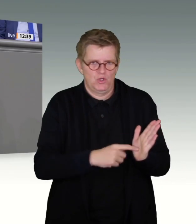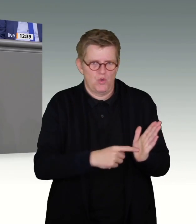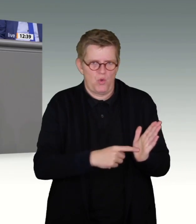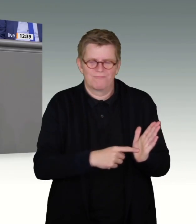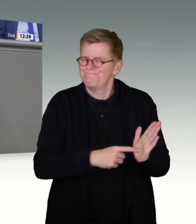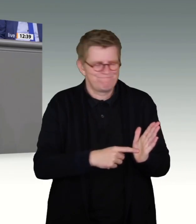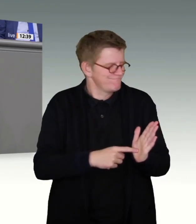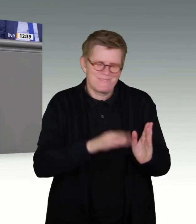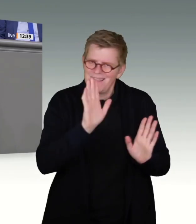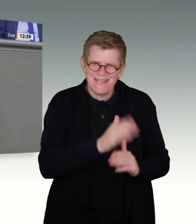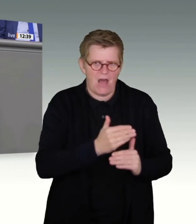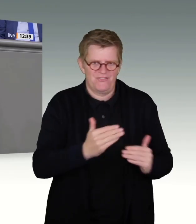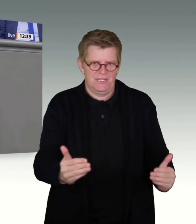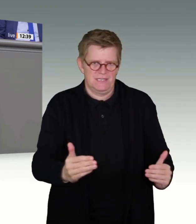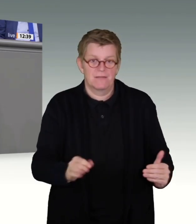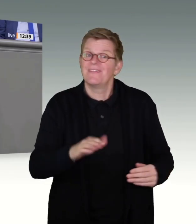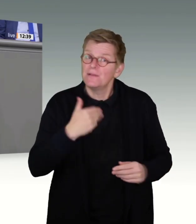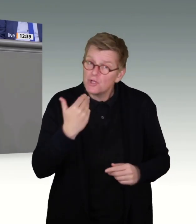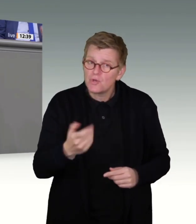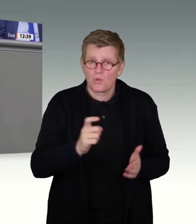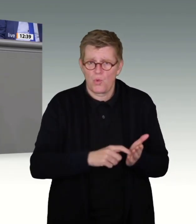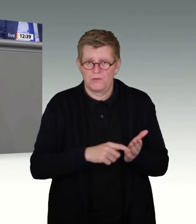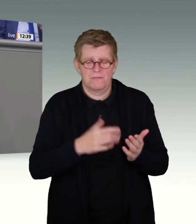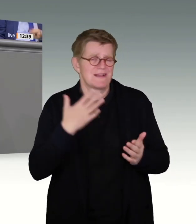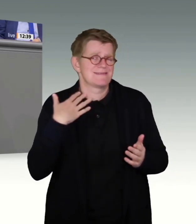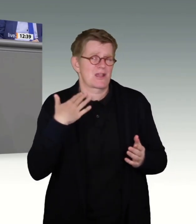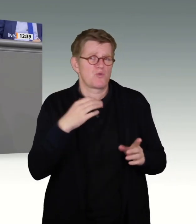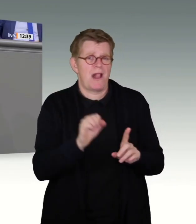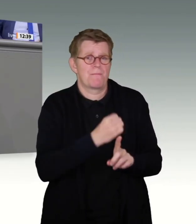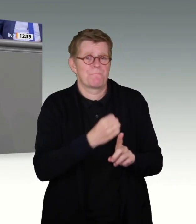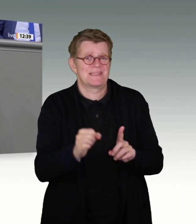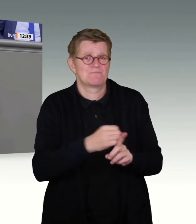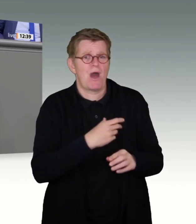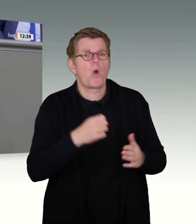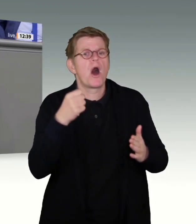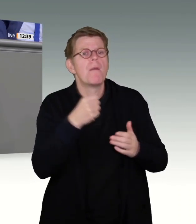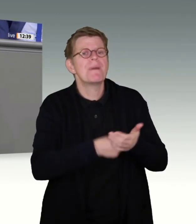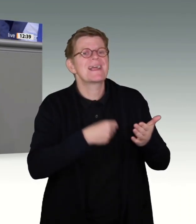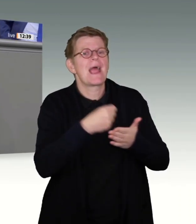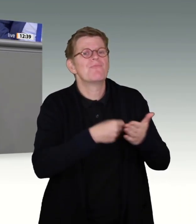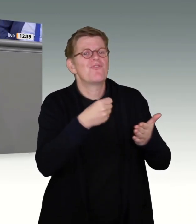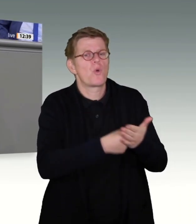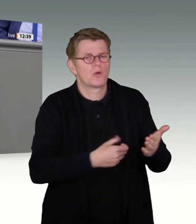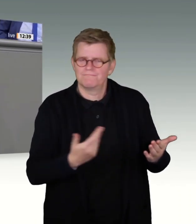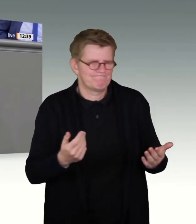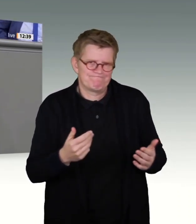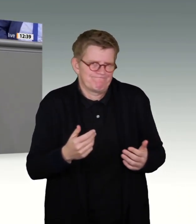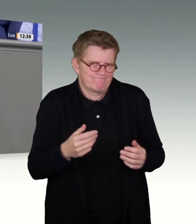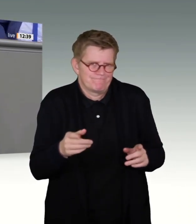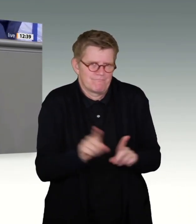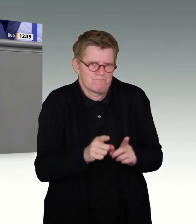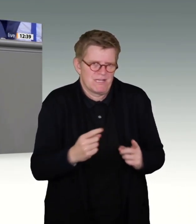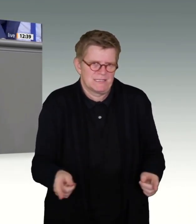zur Bekämpfung von sexuellem Missbrauch gegen Kinder war. Zuletzt hat das Urteil des EuGH